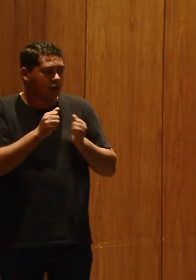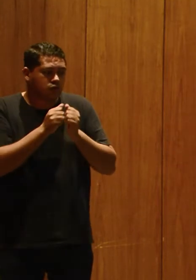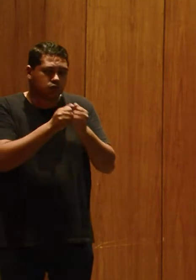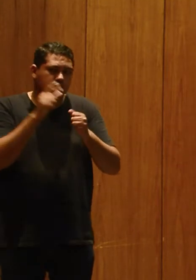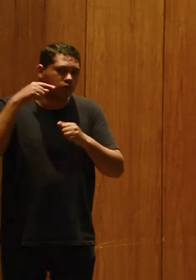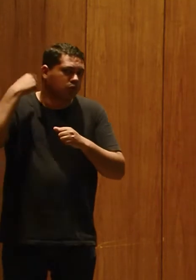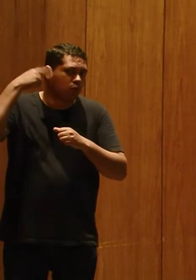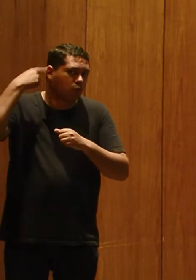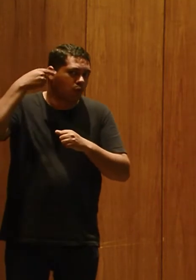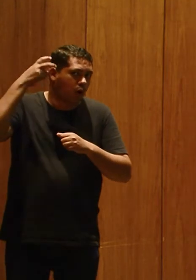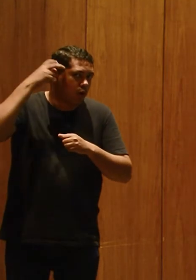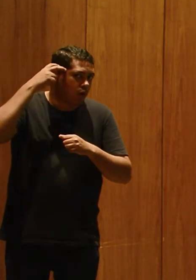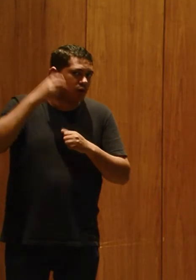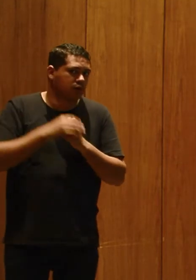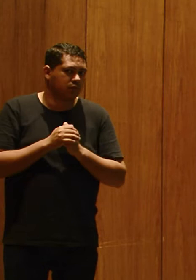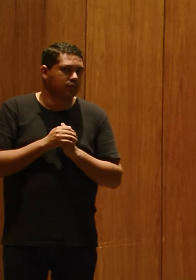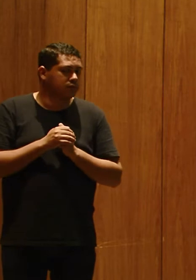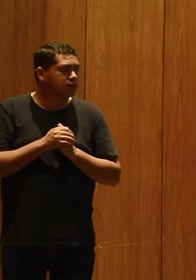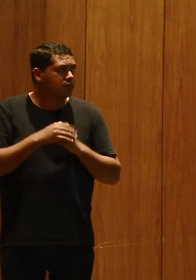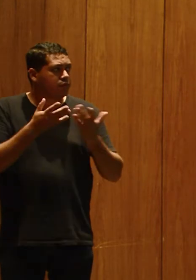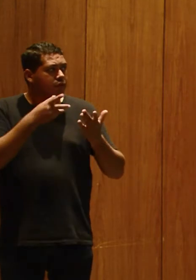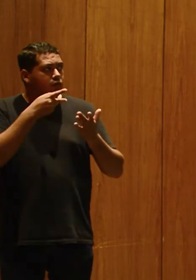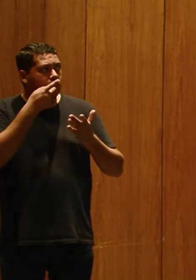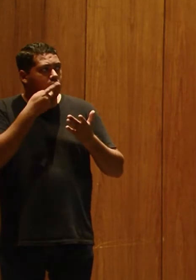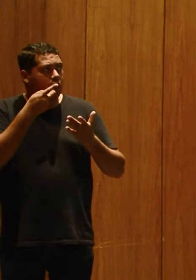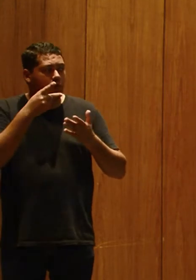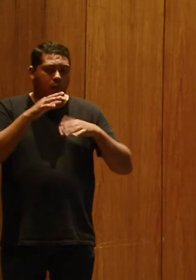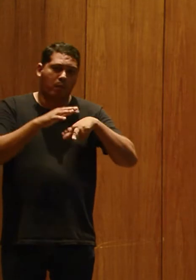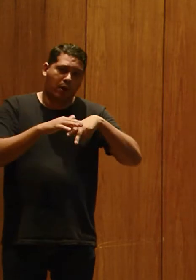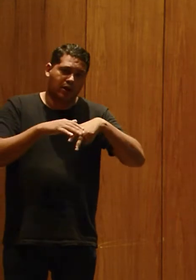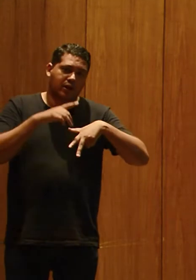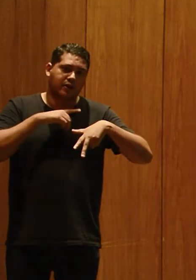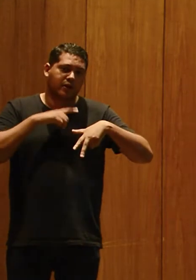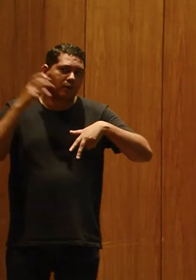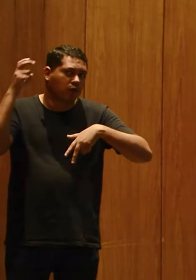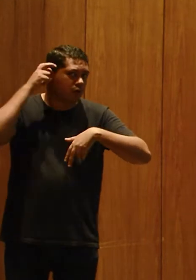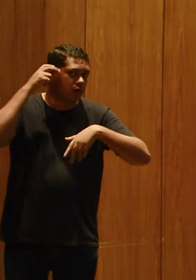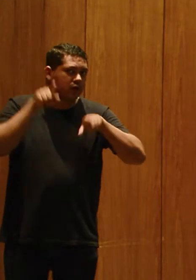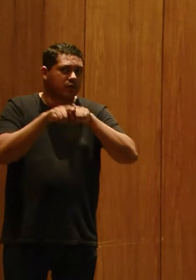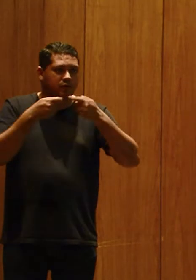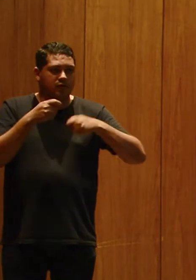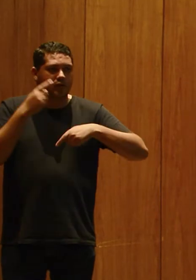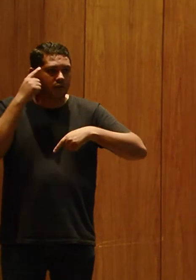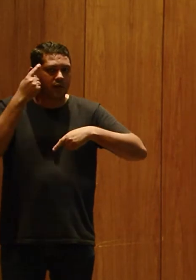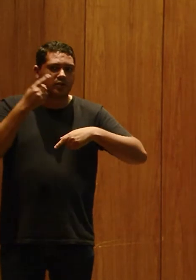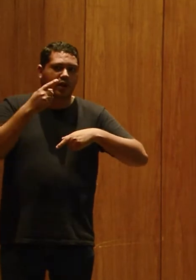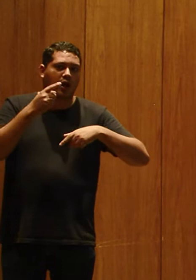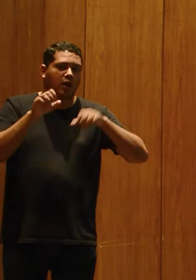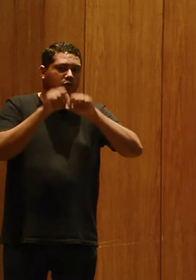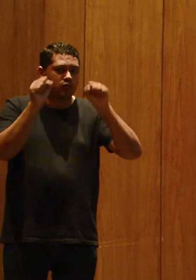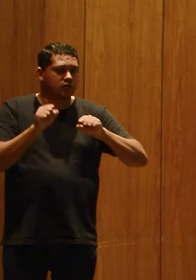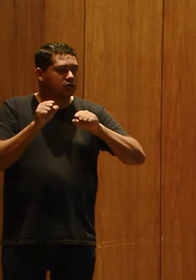a cóclea. Ele faz uma conexão com a cóclea, e quando a gente fala do paciente com implante coclear, a gente tem que pensar também no sistema vestibular, porque ele é tão